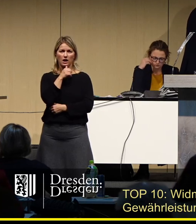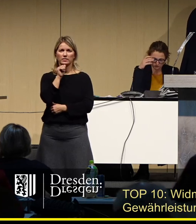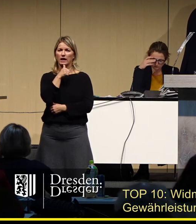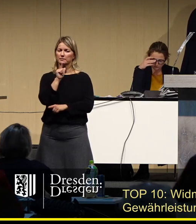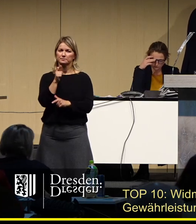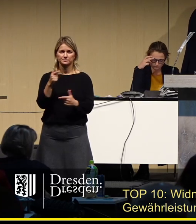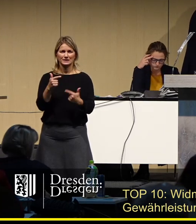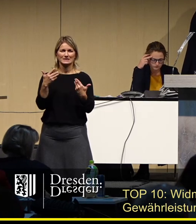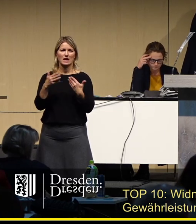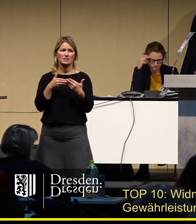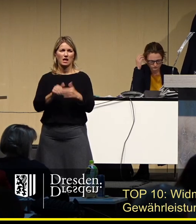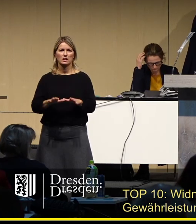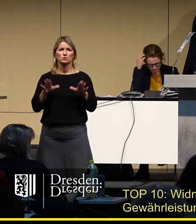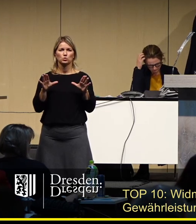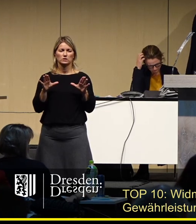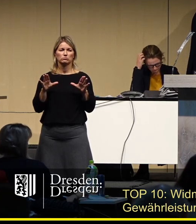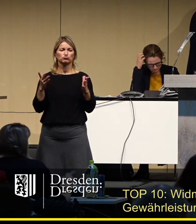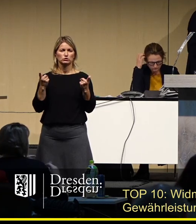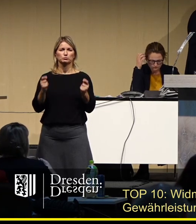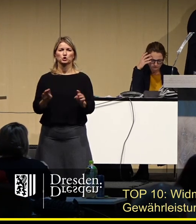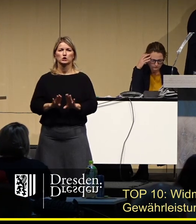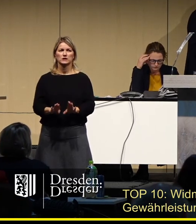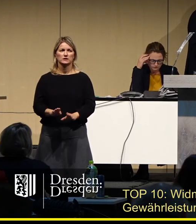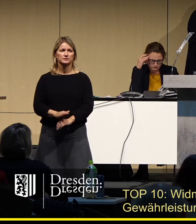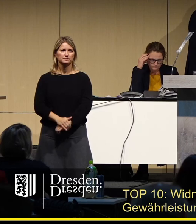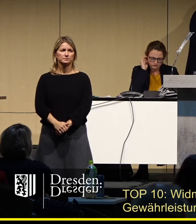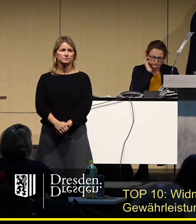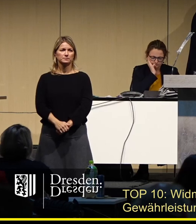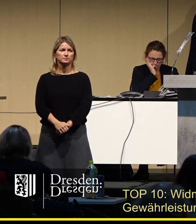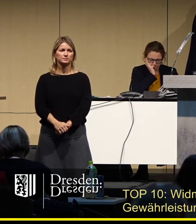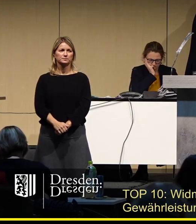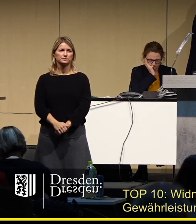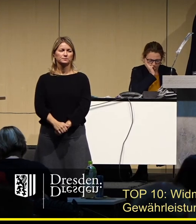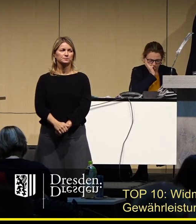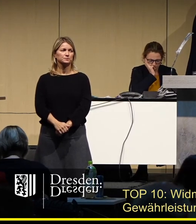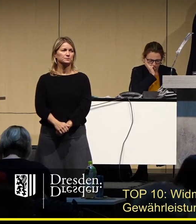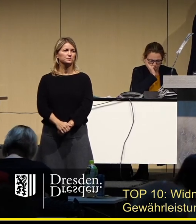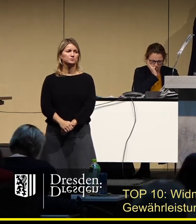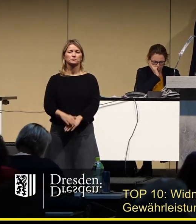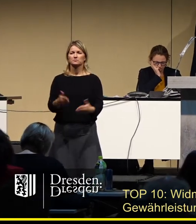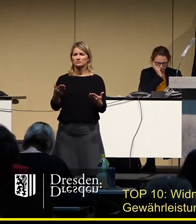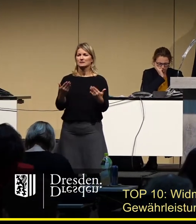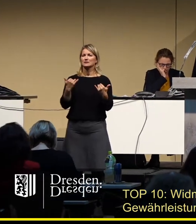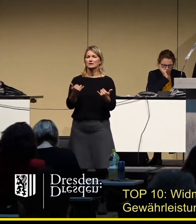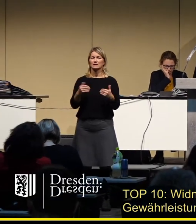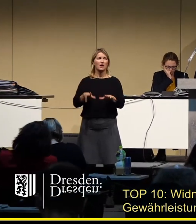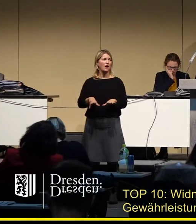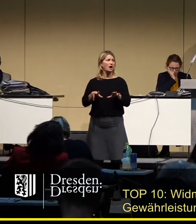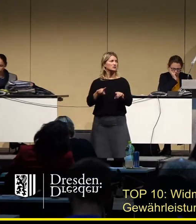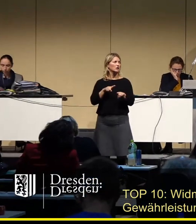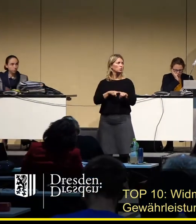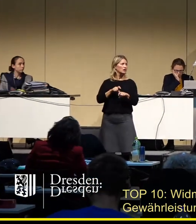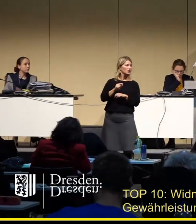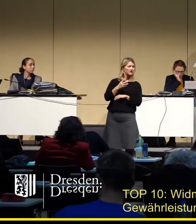Stimmenthaltung? Damit so beschlossen. Und damit ist es 18 Uhr fast